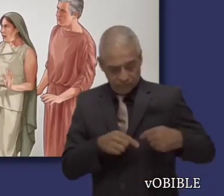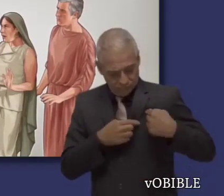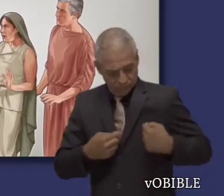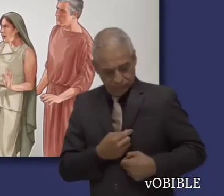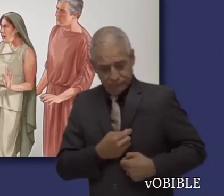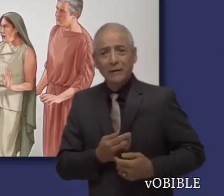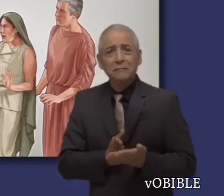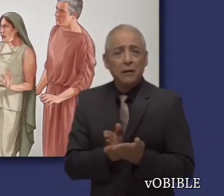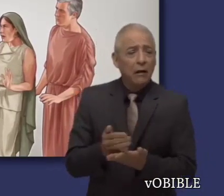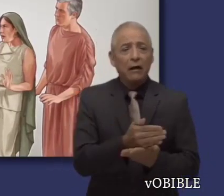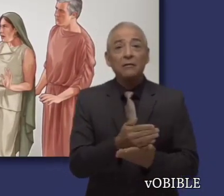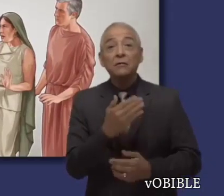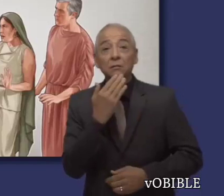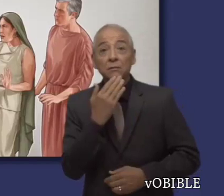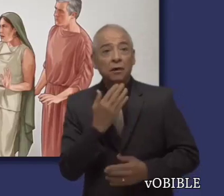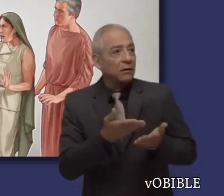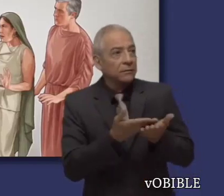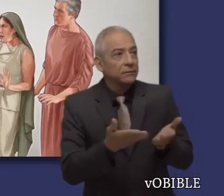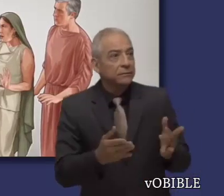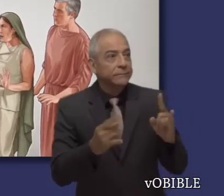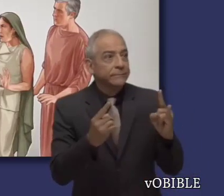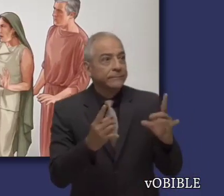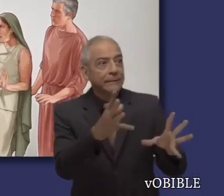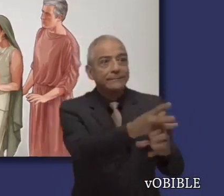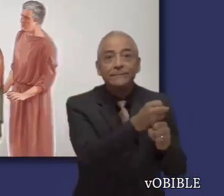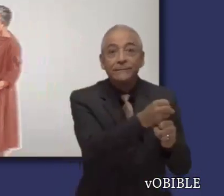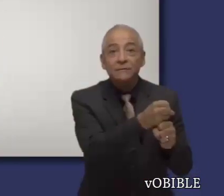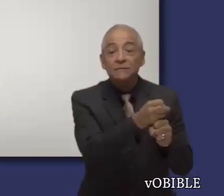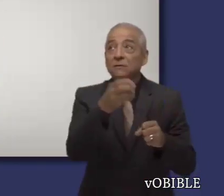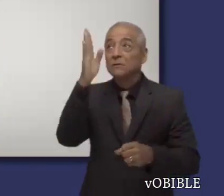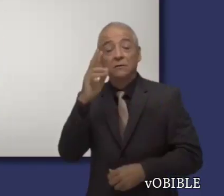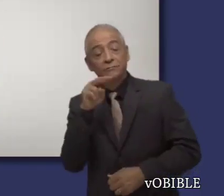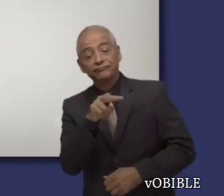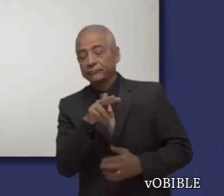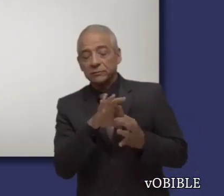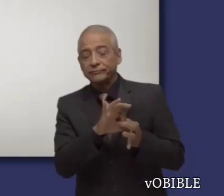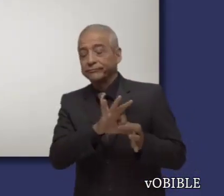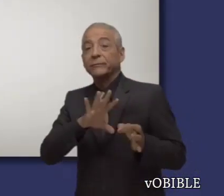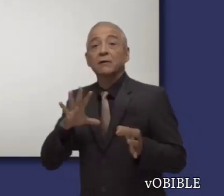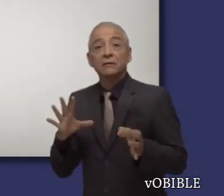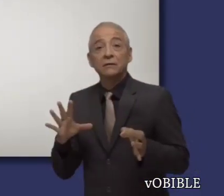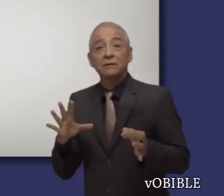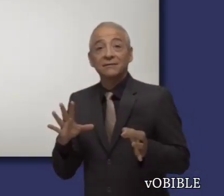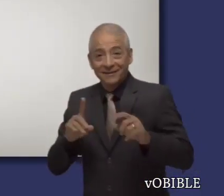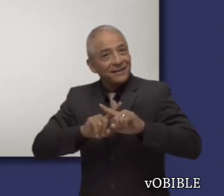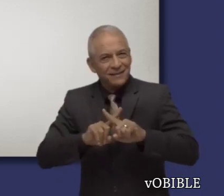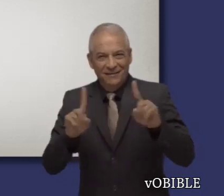Santiago también dice que cualquiera que quiere ser amigo del mundo se está haciendo enemigo de Dios.